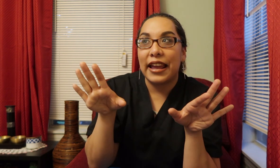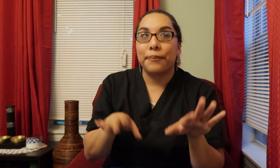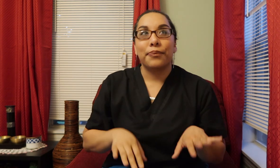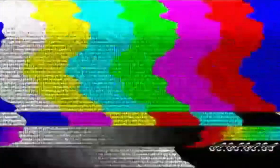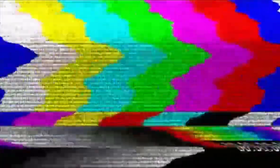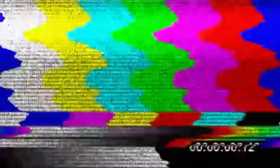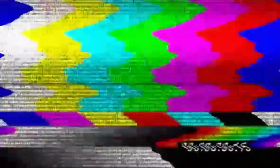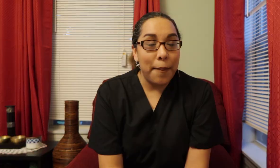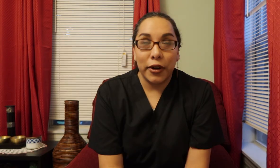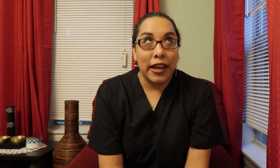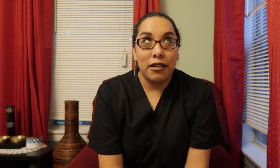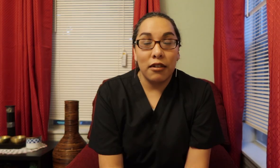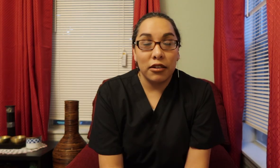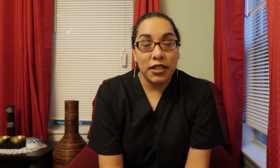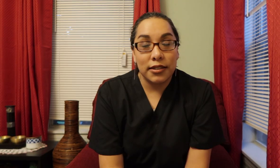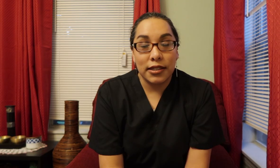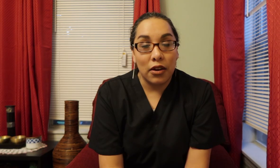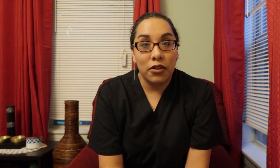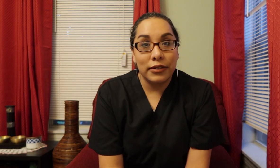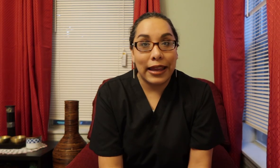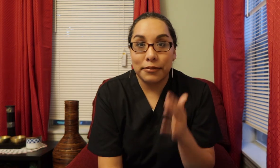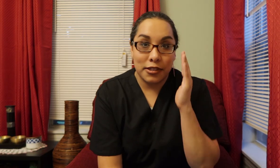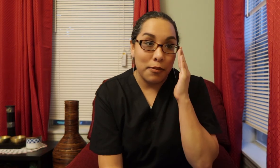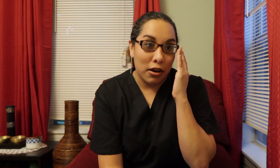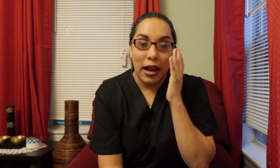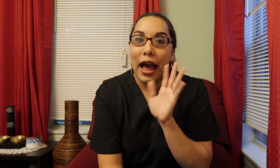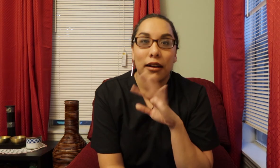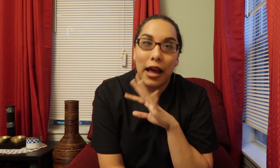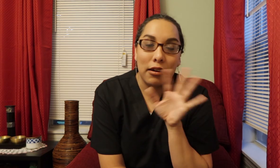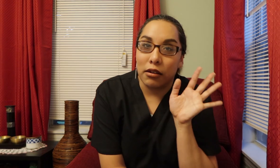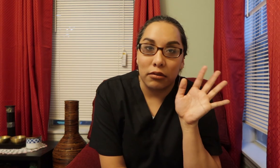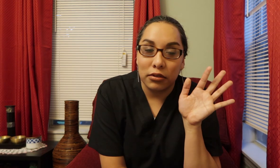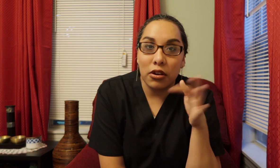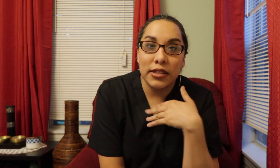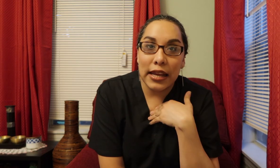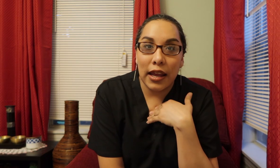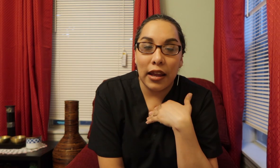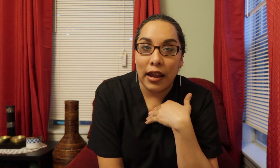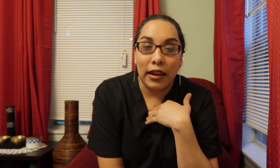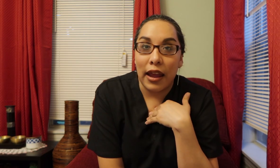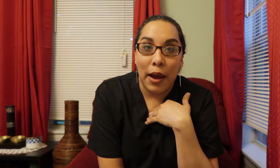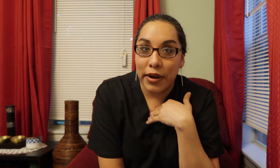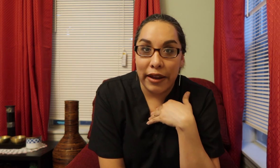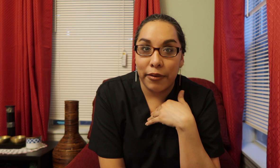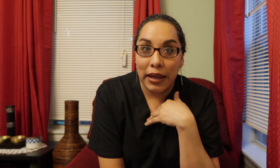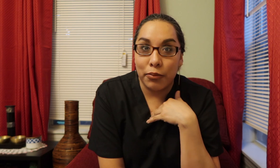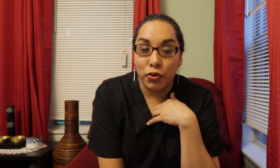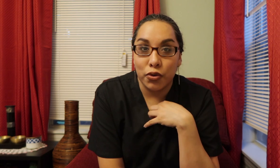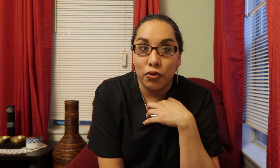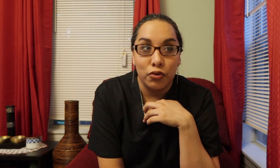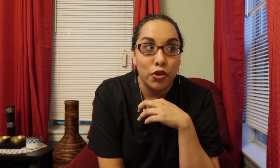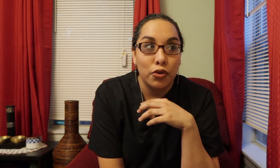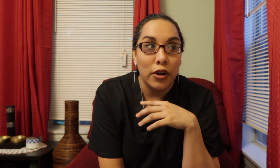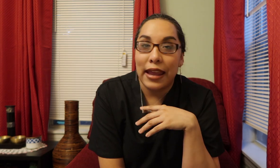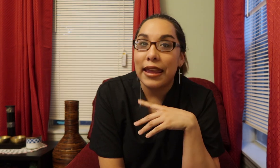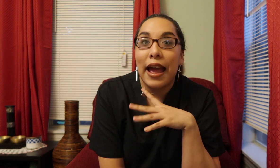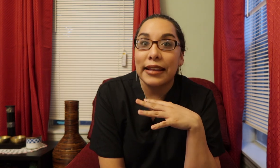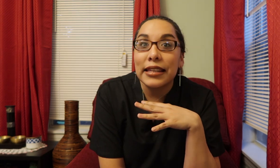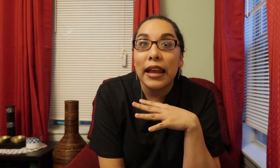night Yeah, porque you know she's so damn smart I don't know Yo sé que, que I would never be able to do lo que ella hace